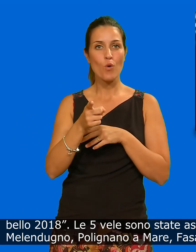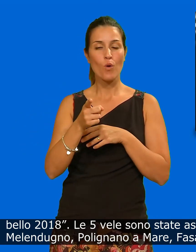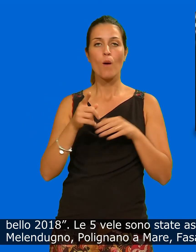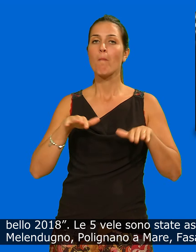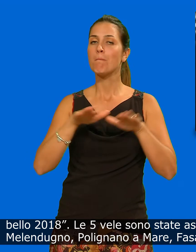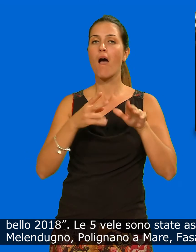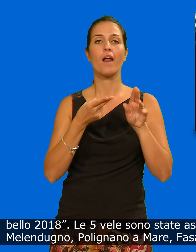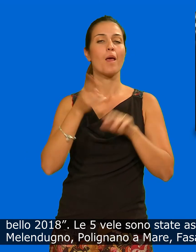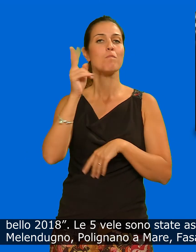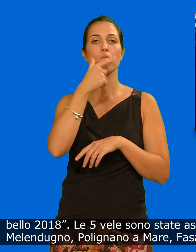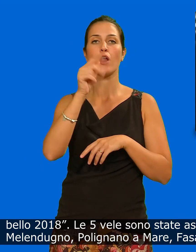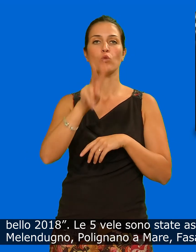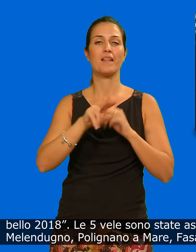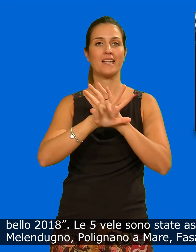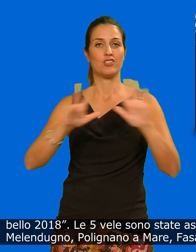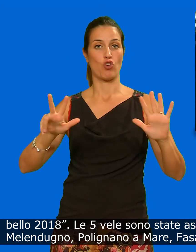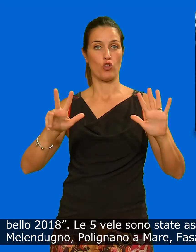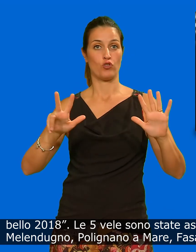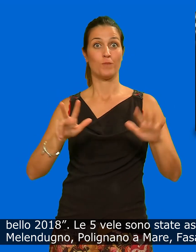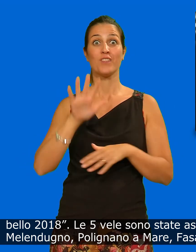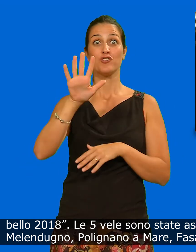le cinque vele sono state assegnate ad otranto